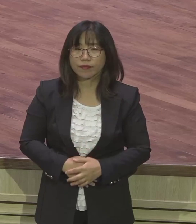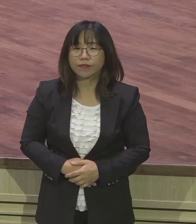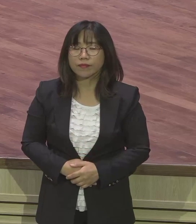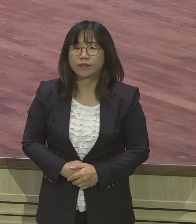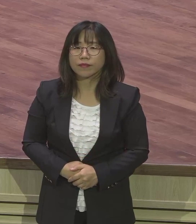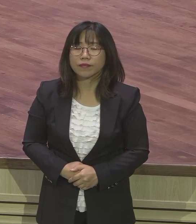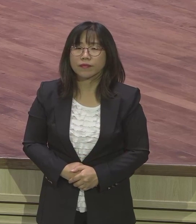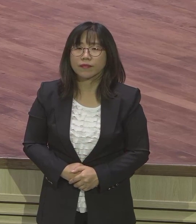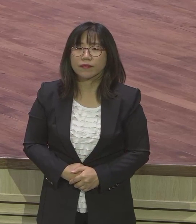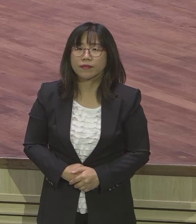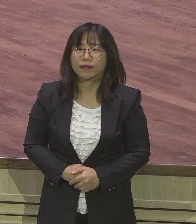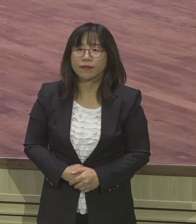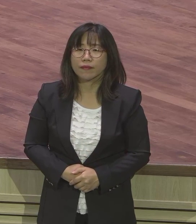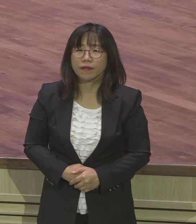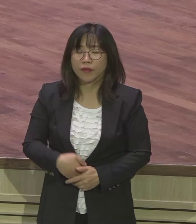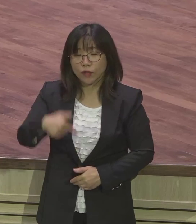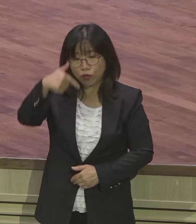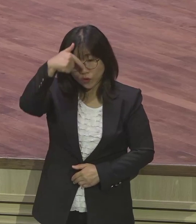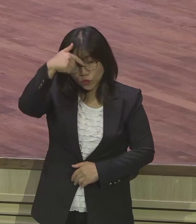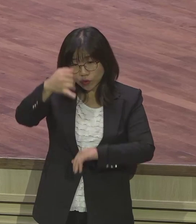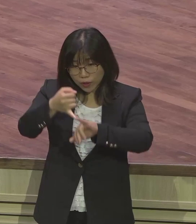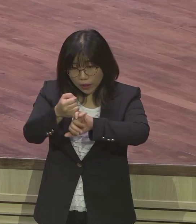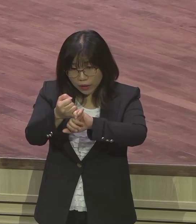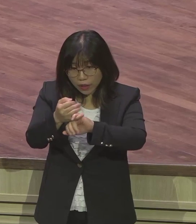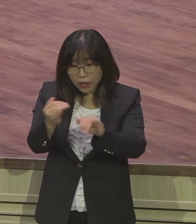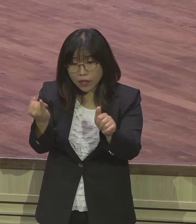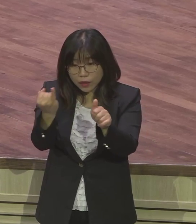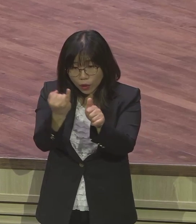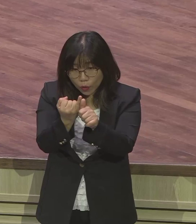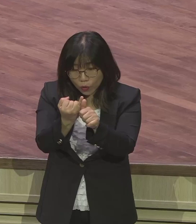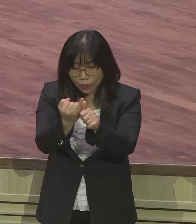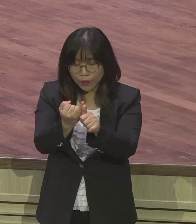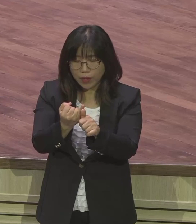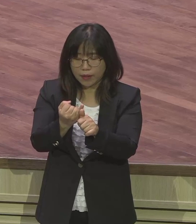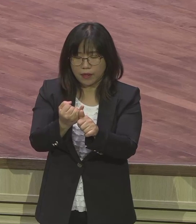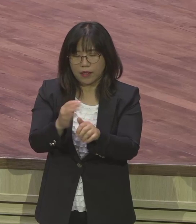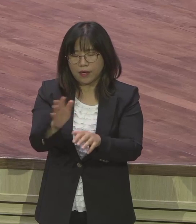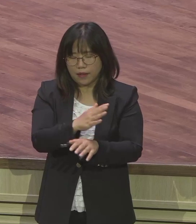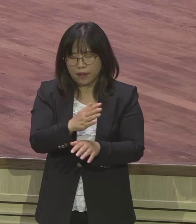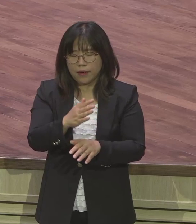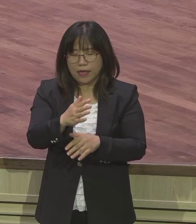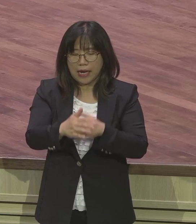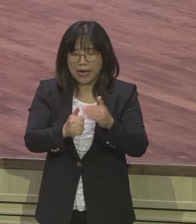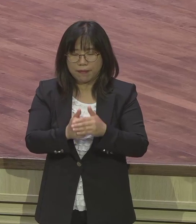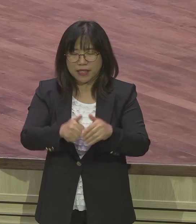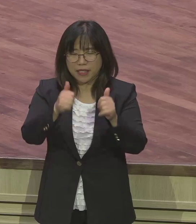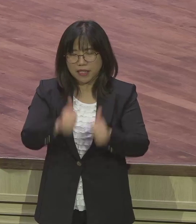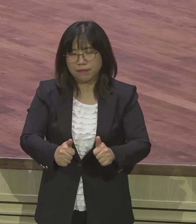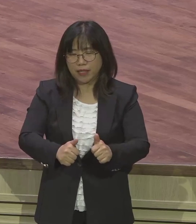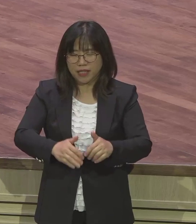자 구약시대는 이렇게 하나님이요 직접 심판했어요 요즘 하나는 직접 심판해서 죽을 놈 많죠